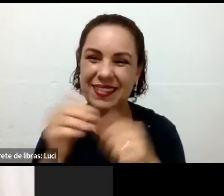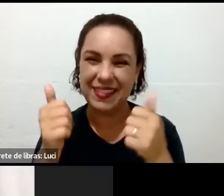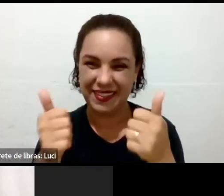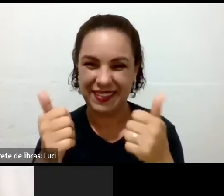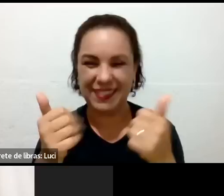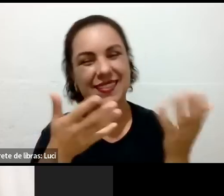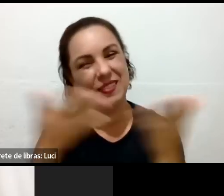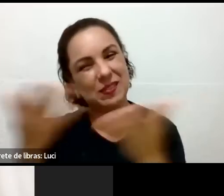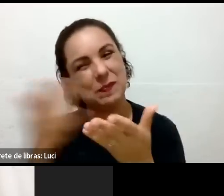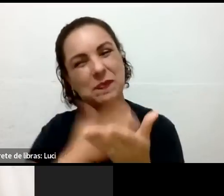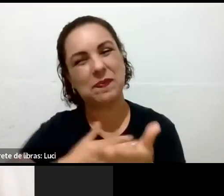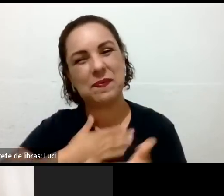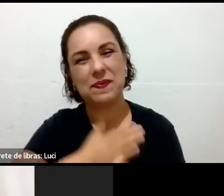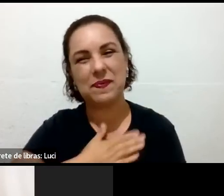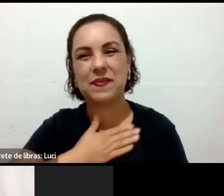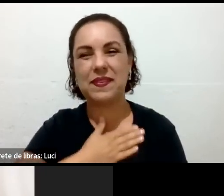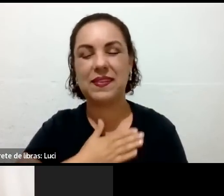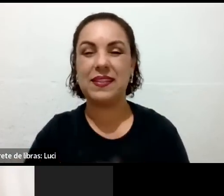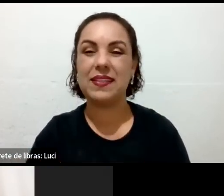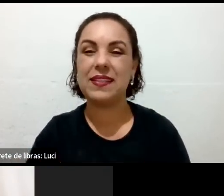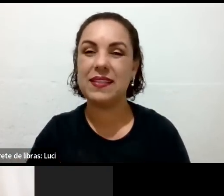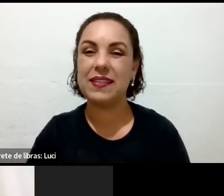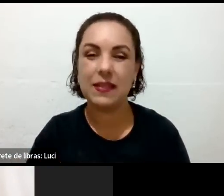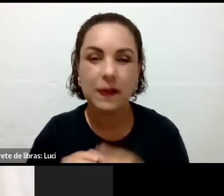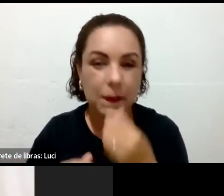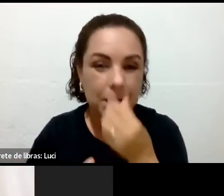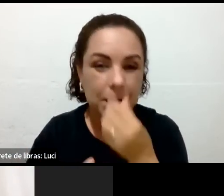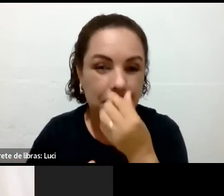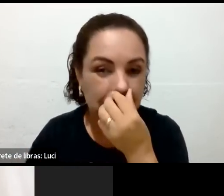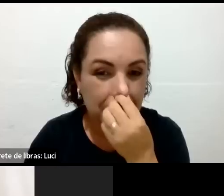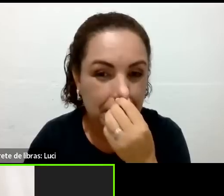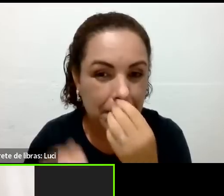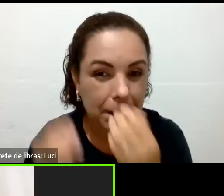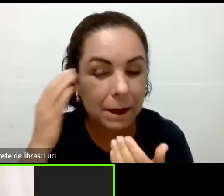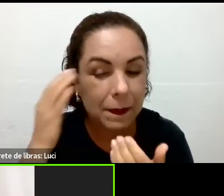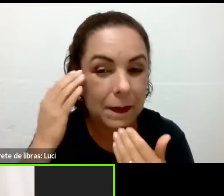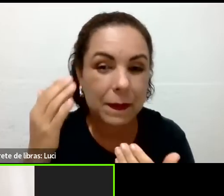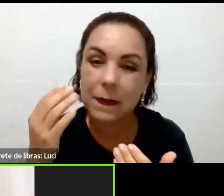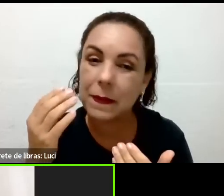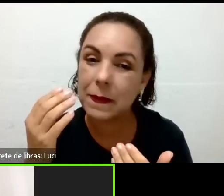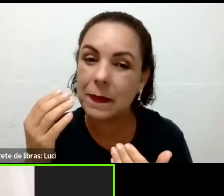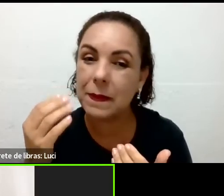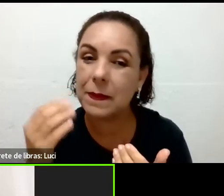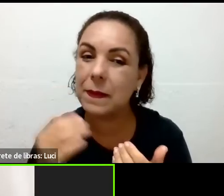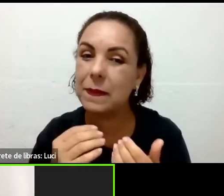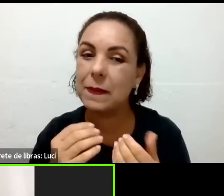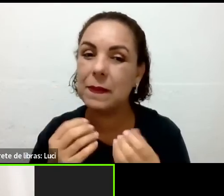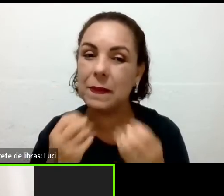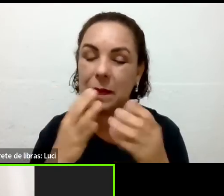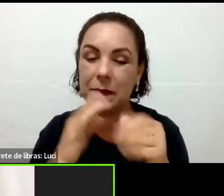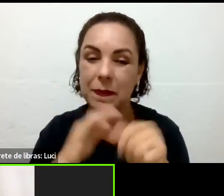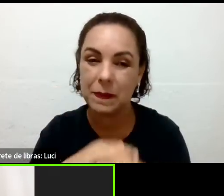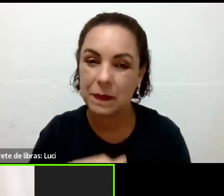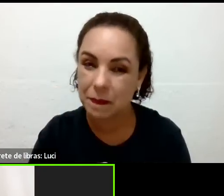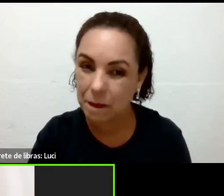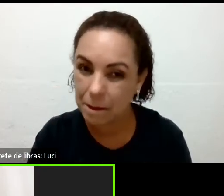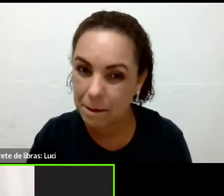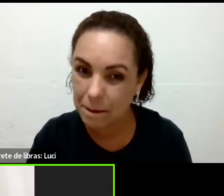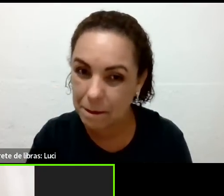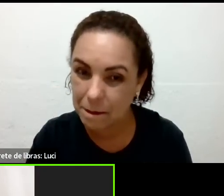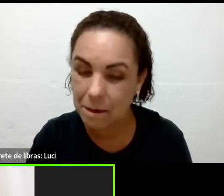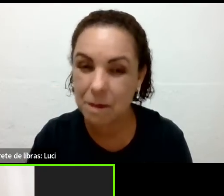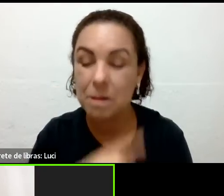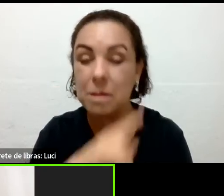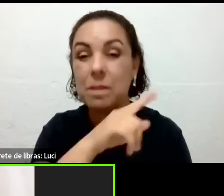viu? Obrigada, Romulo. Boa noite. Boa noite. A Maria, a Maria mesmo me convidou para